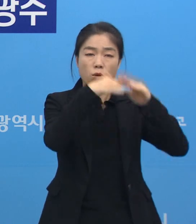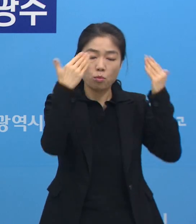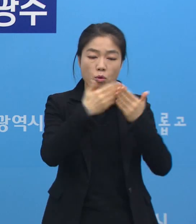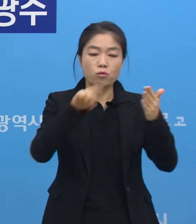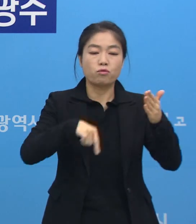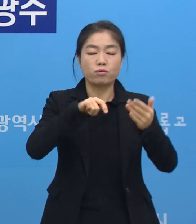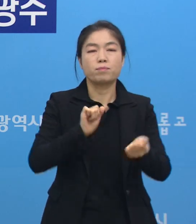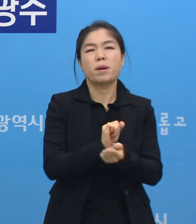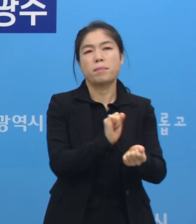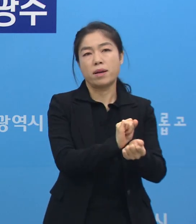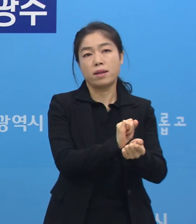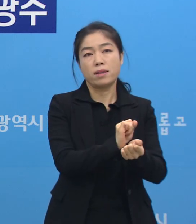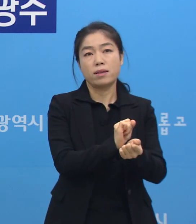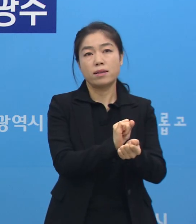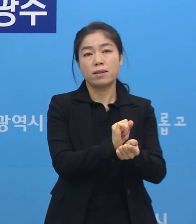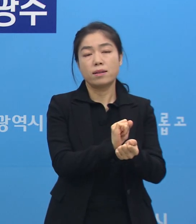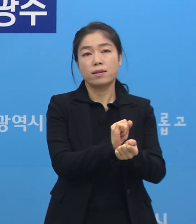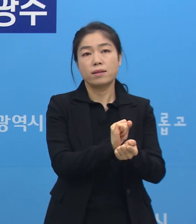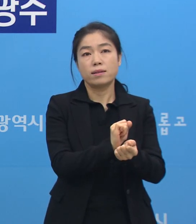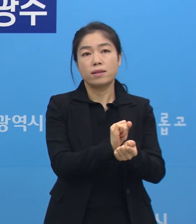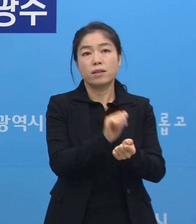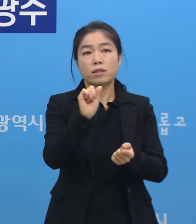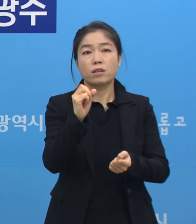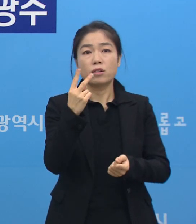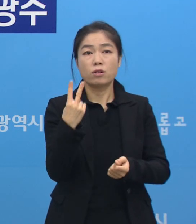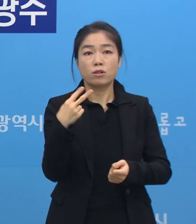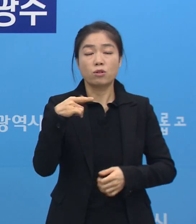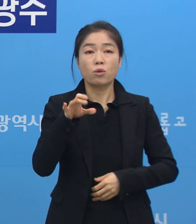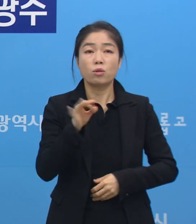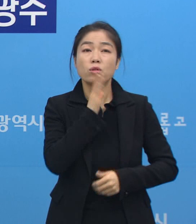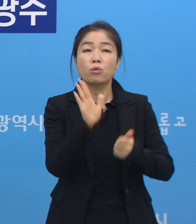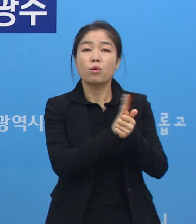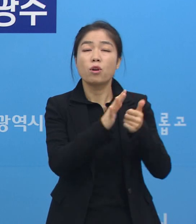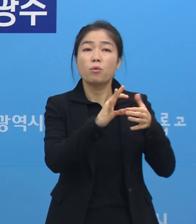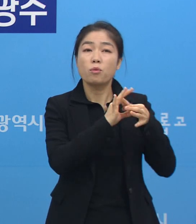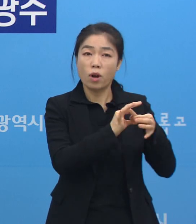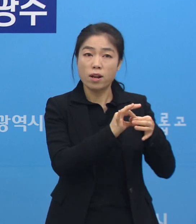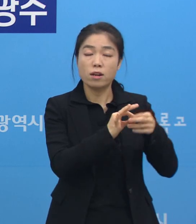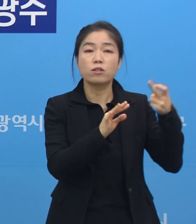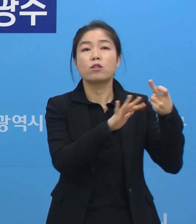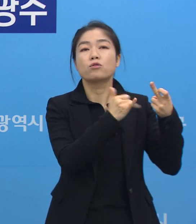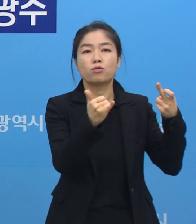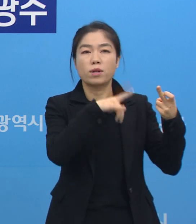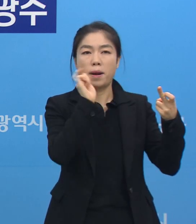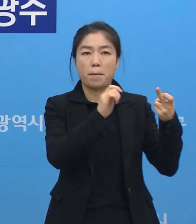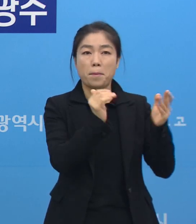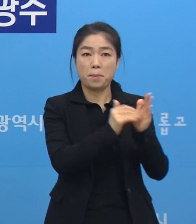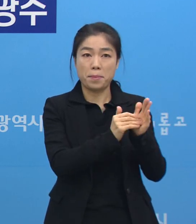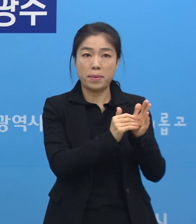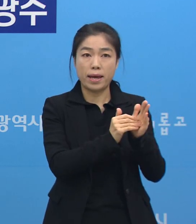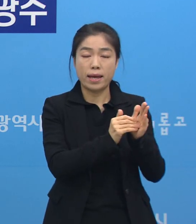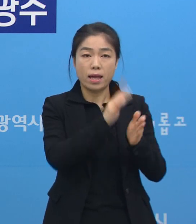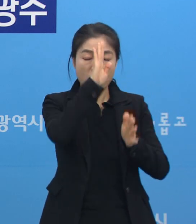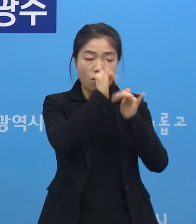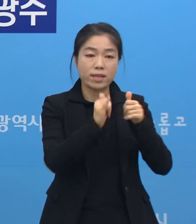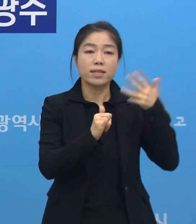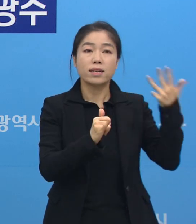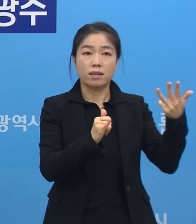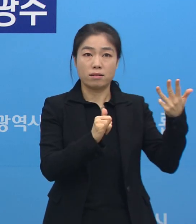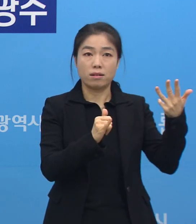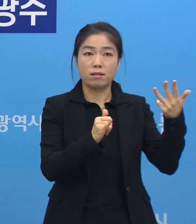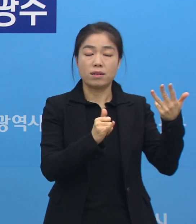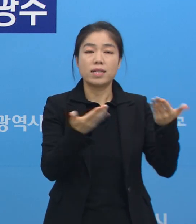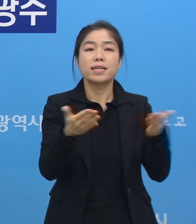지역감염입니다. 그래서 효정요양병원과 관련해서 12명이 확진됐습니다. 그래서 환자 8명,